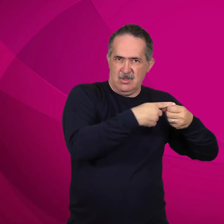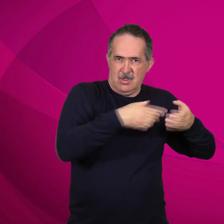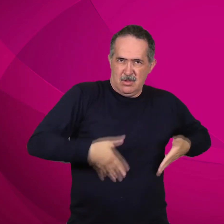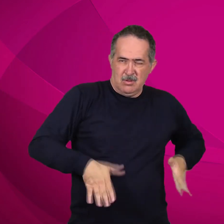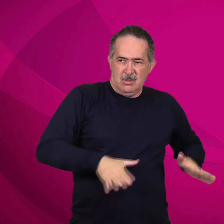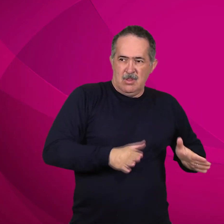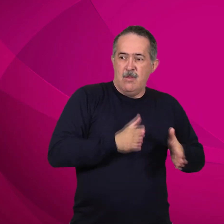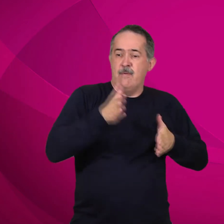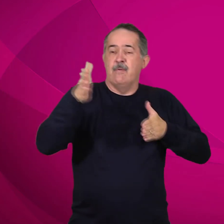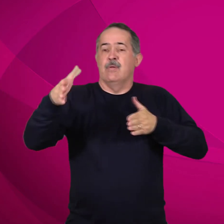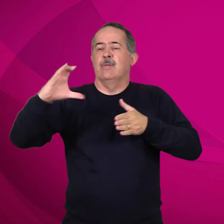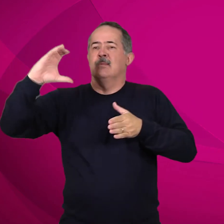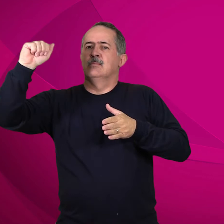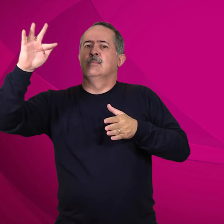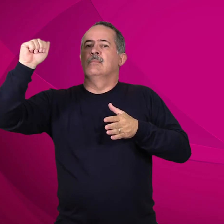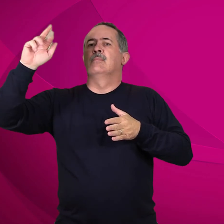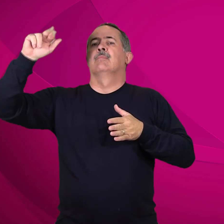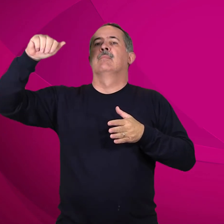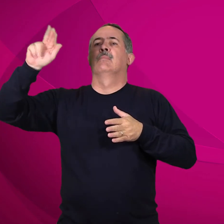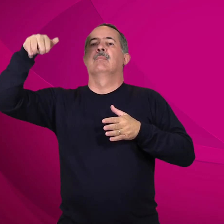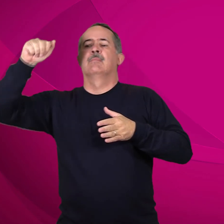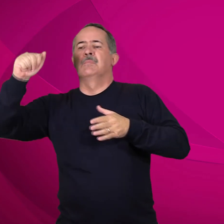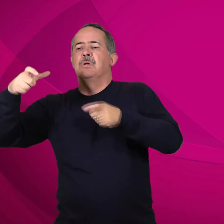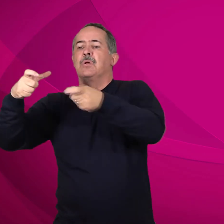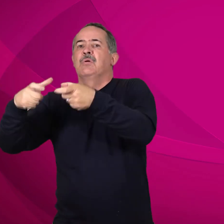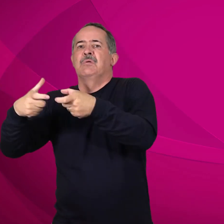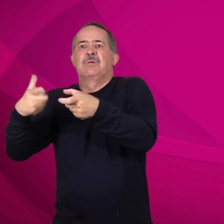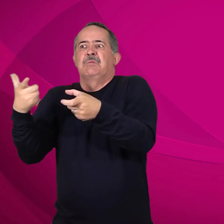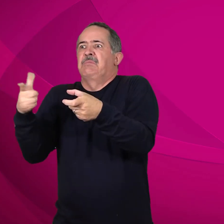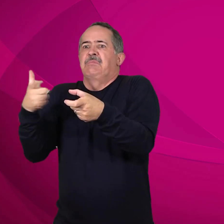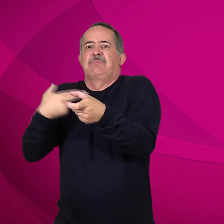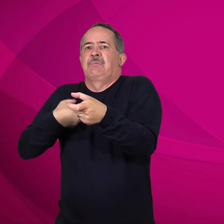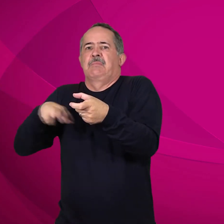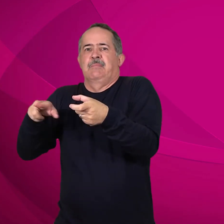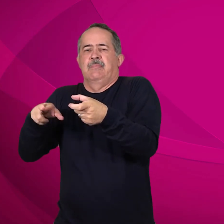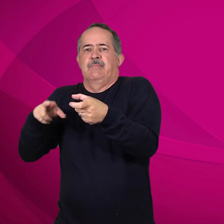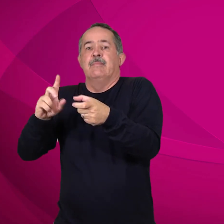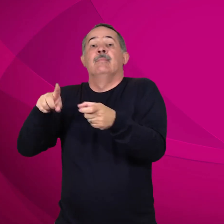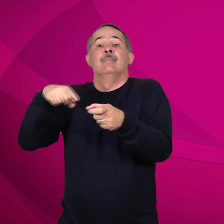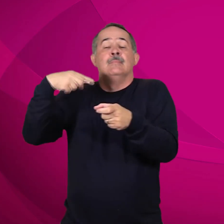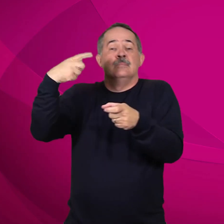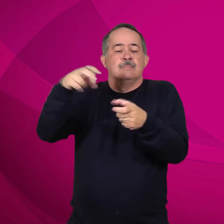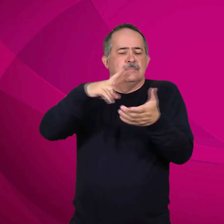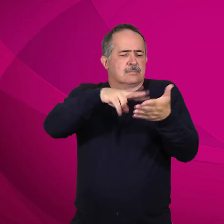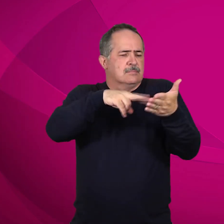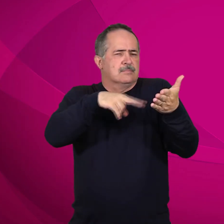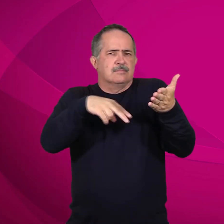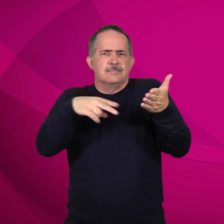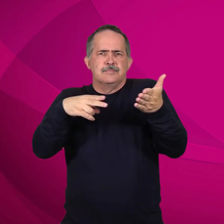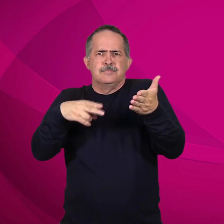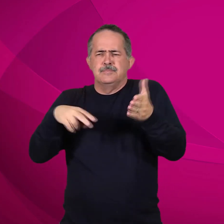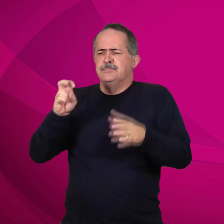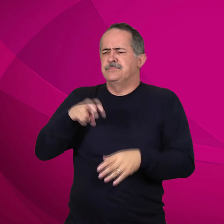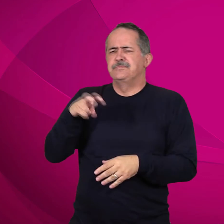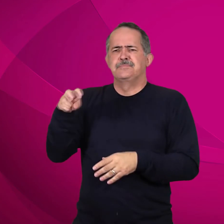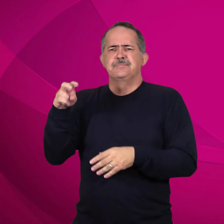seguida, o texto diz que, andando pela praia, Jesus toma a iniciativa de convidar quatro